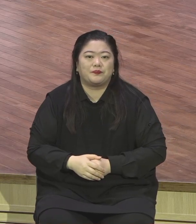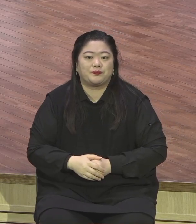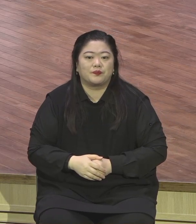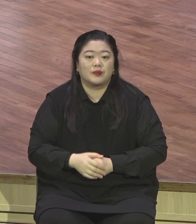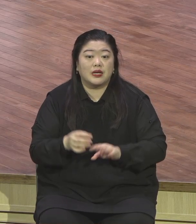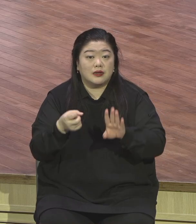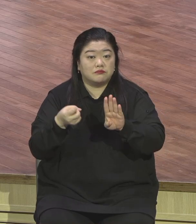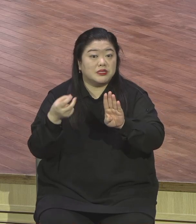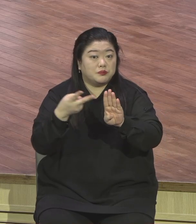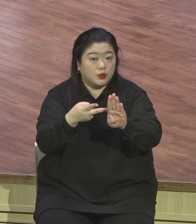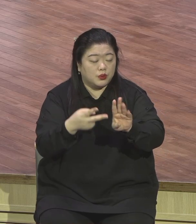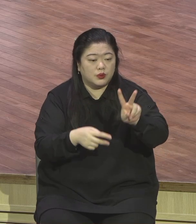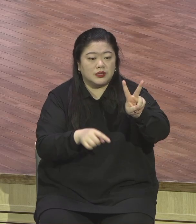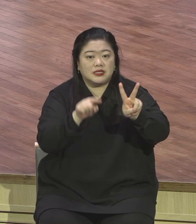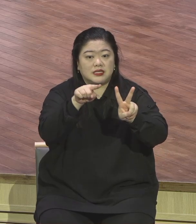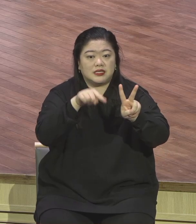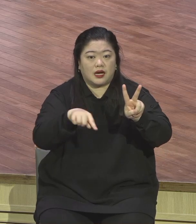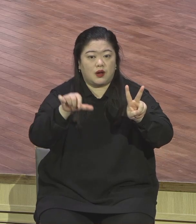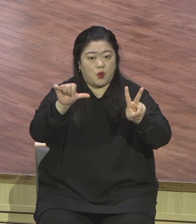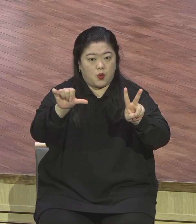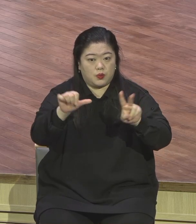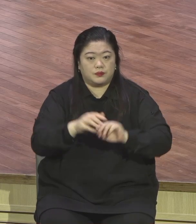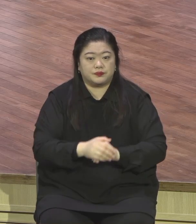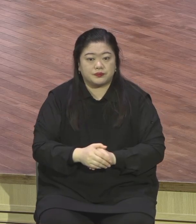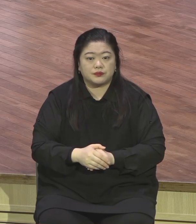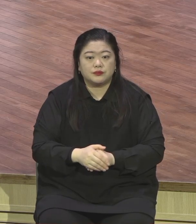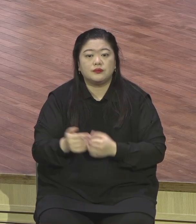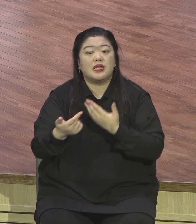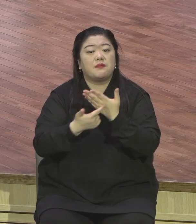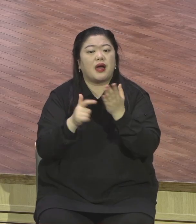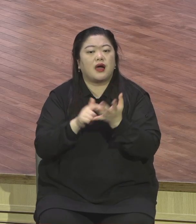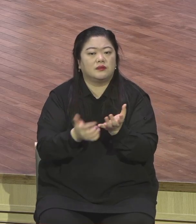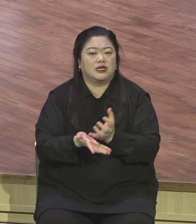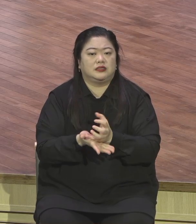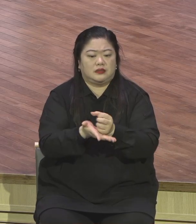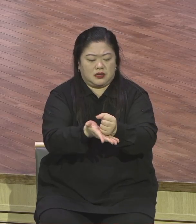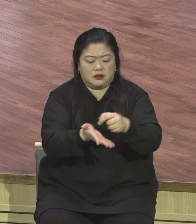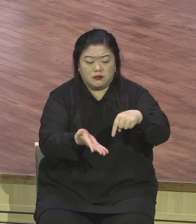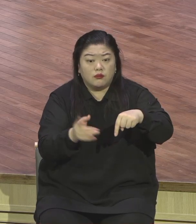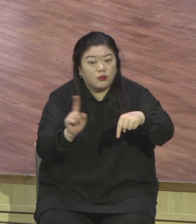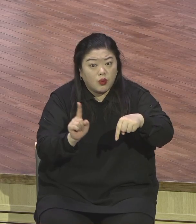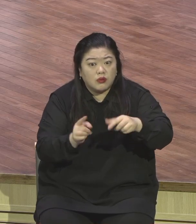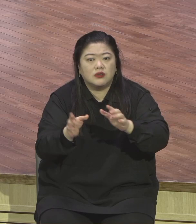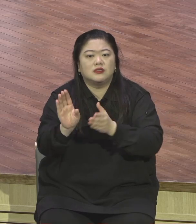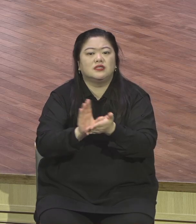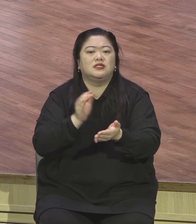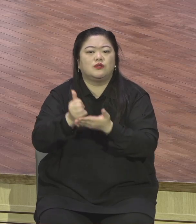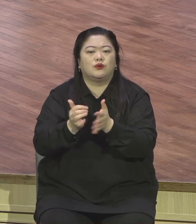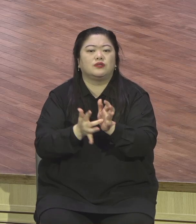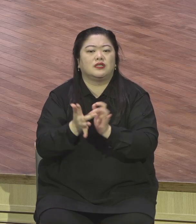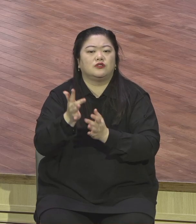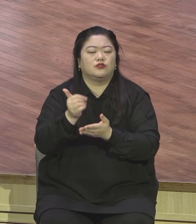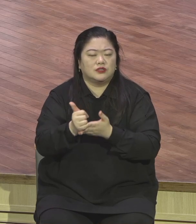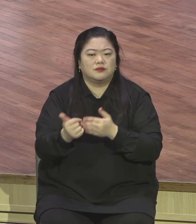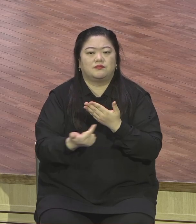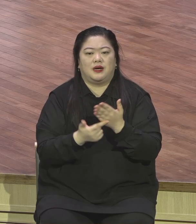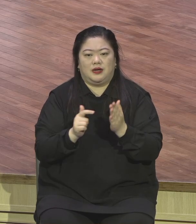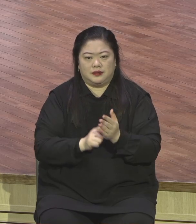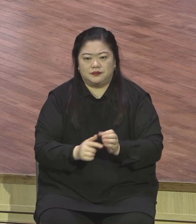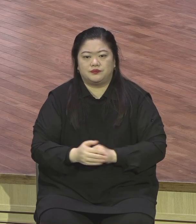잘 나타났습니다. 너희 안에 이 마음을 품으라 곧 그리스도 예수의 마음이니 그는 근본 하나님의 본체시나 하나님과